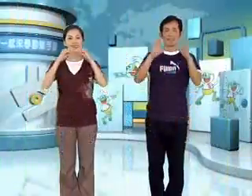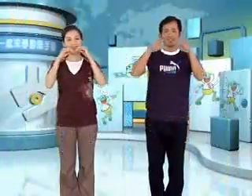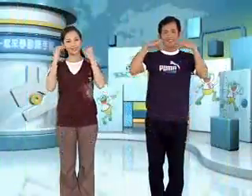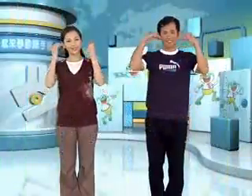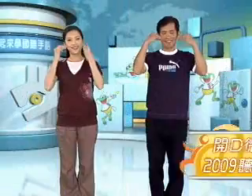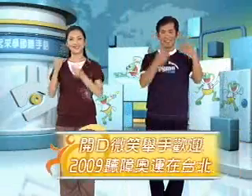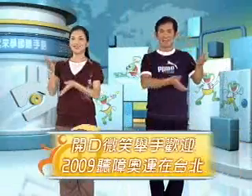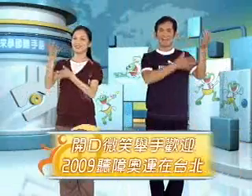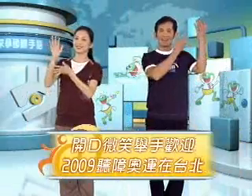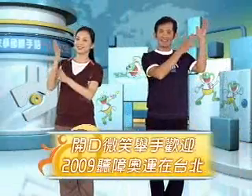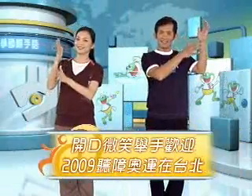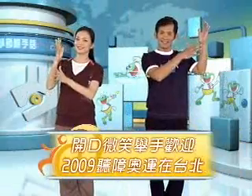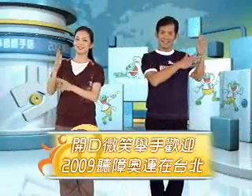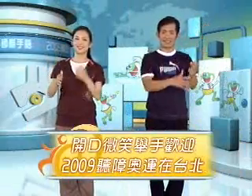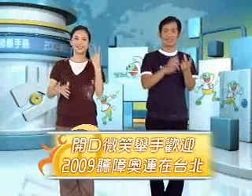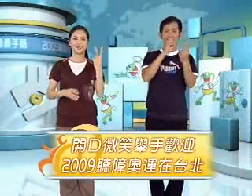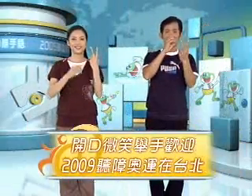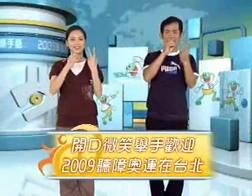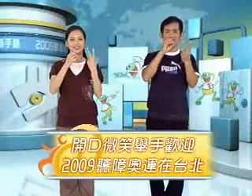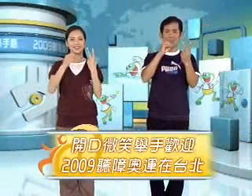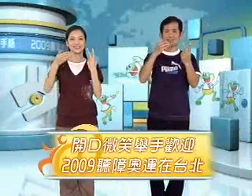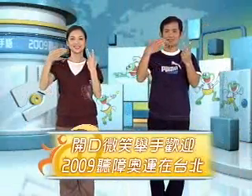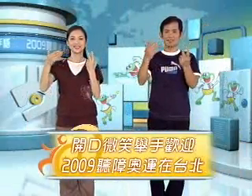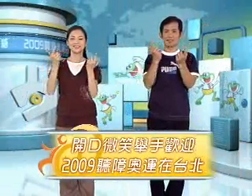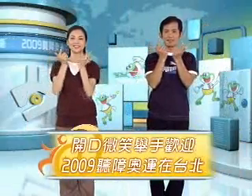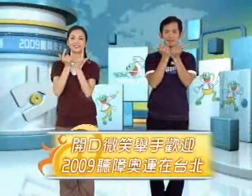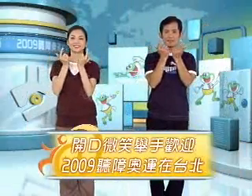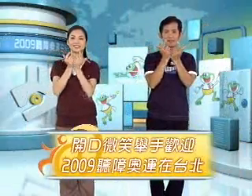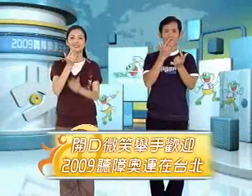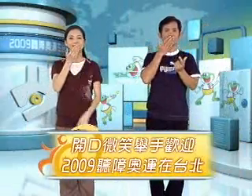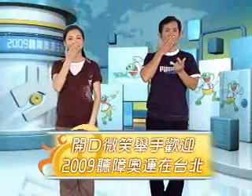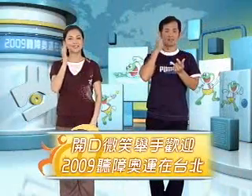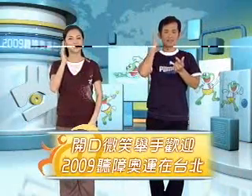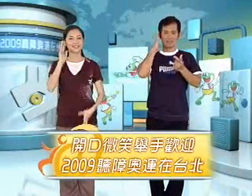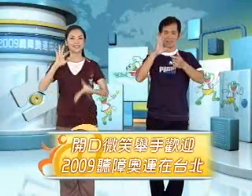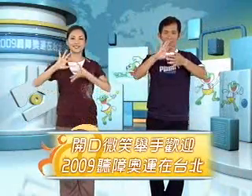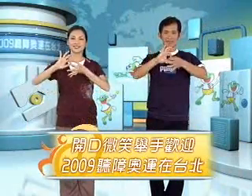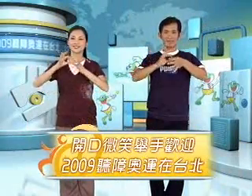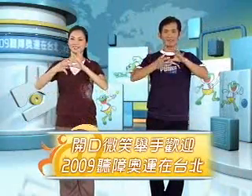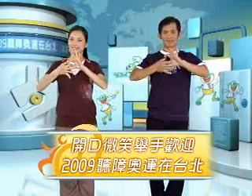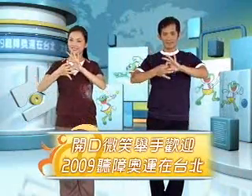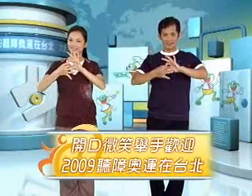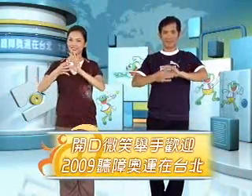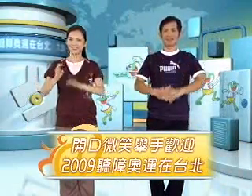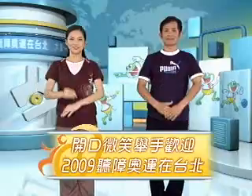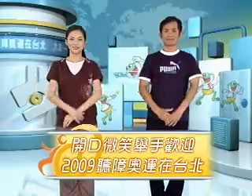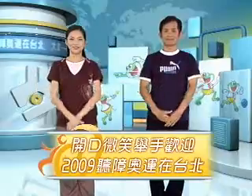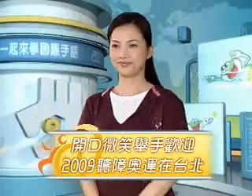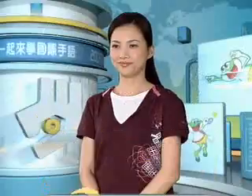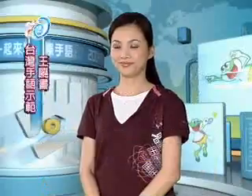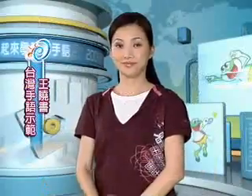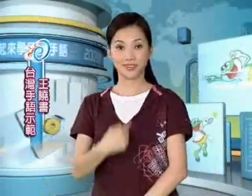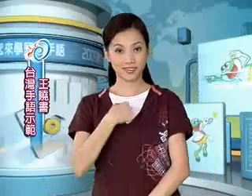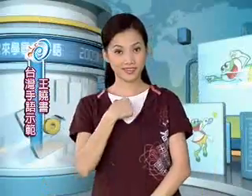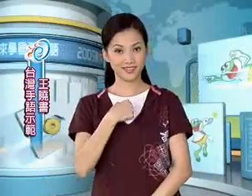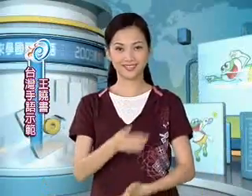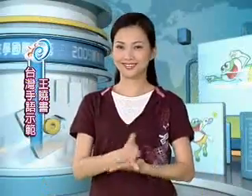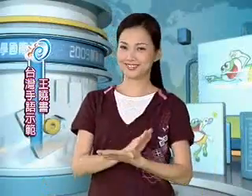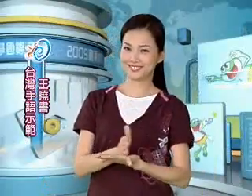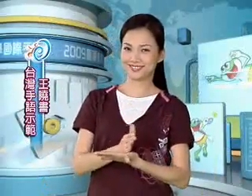开口微笑举手欢迎2009听仗奥运在台北我是小